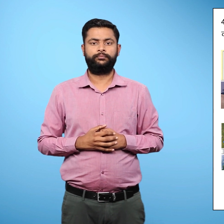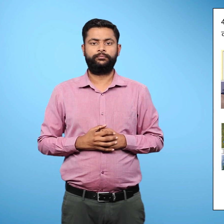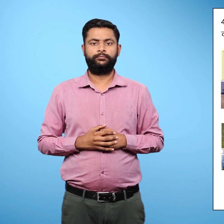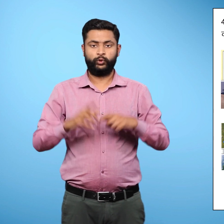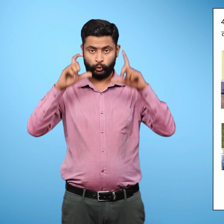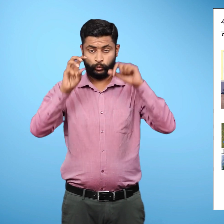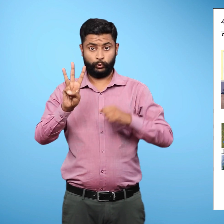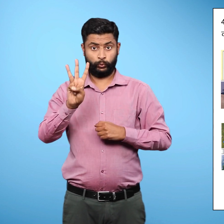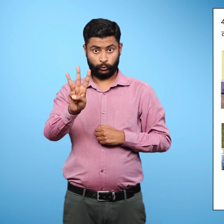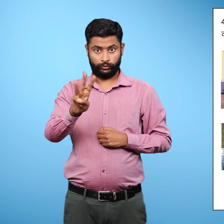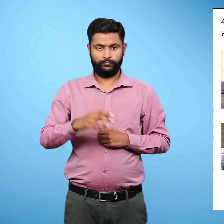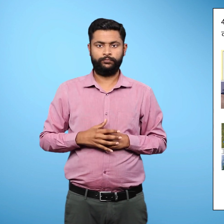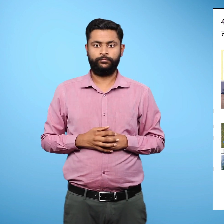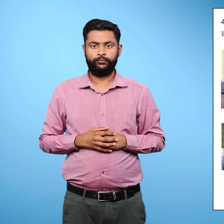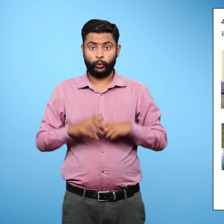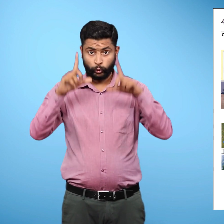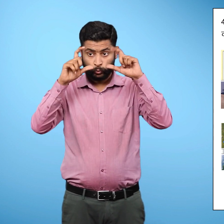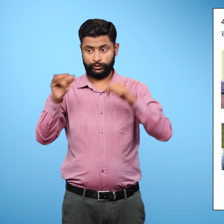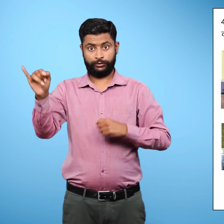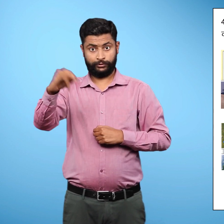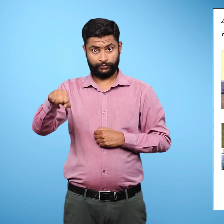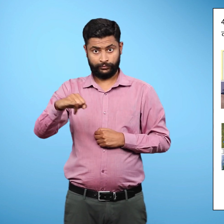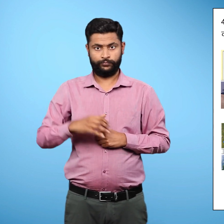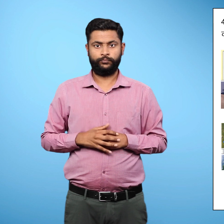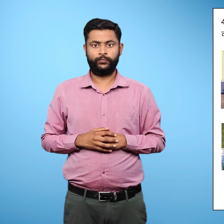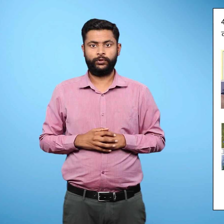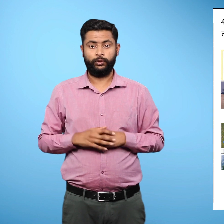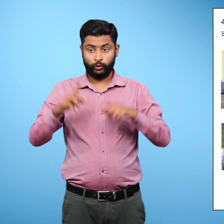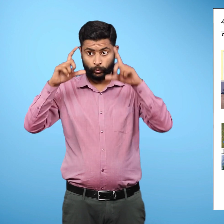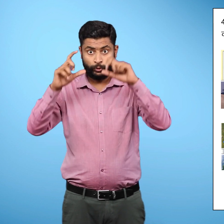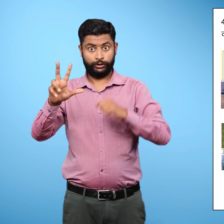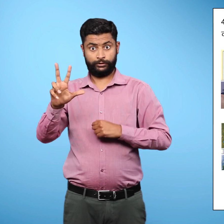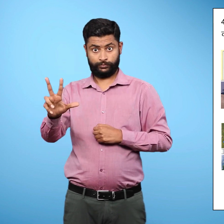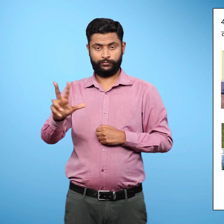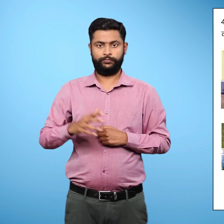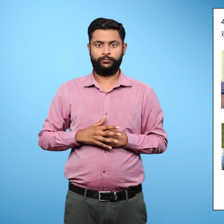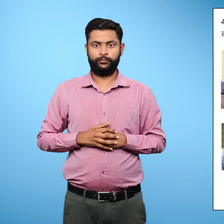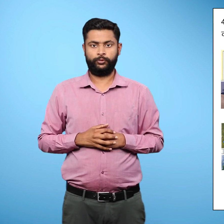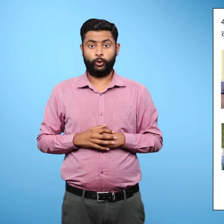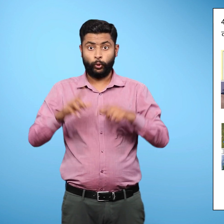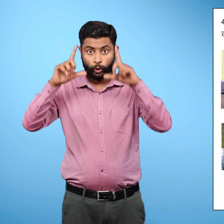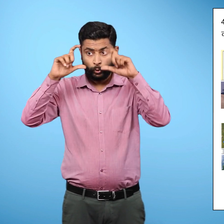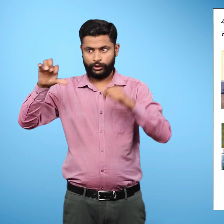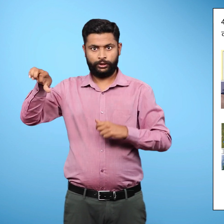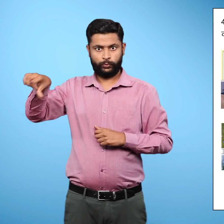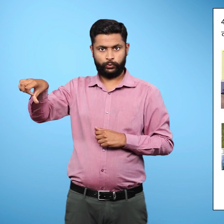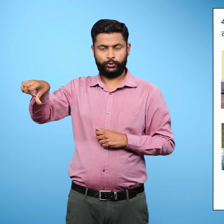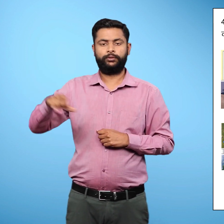चित्र संख्या तीन, छै, आठ, तथा नौ में